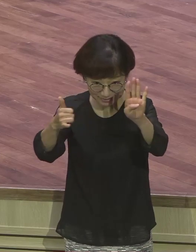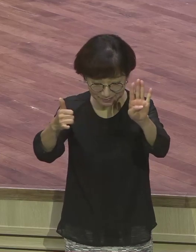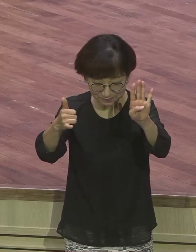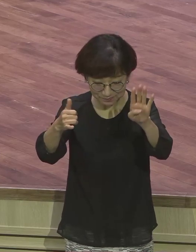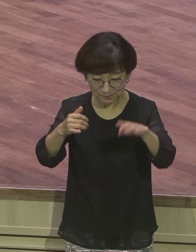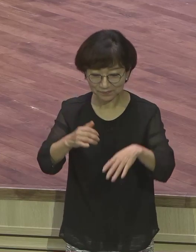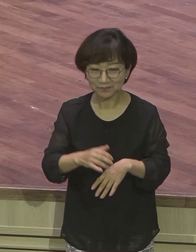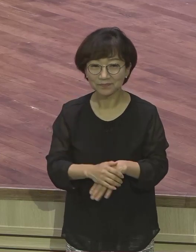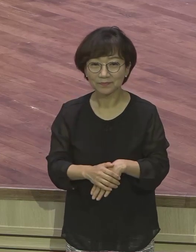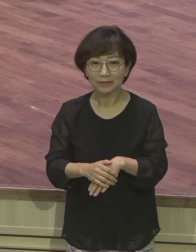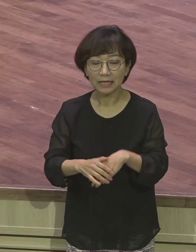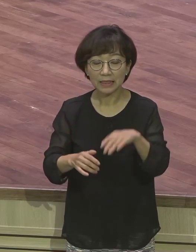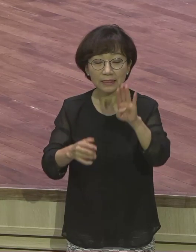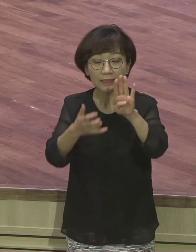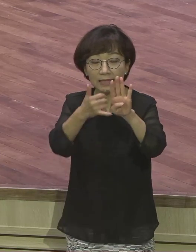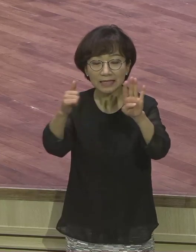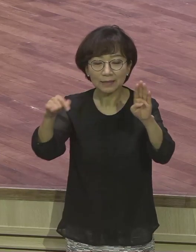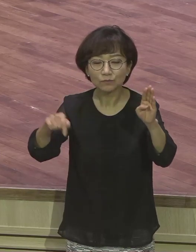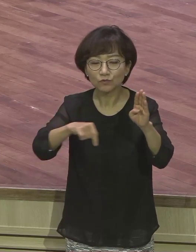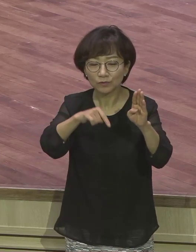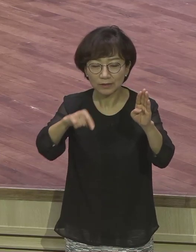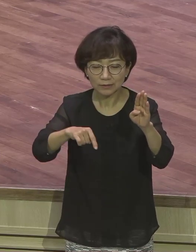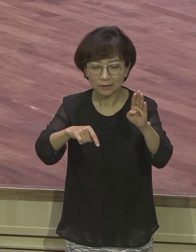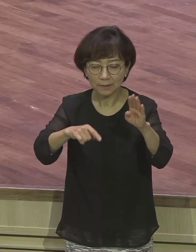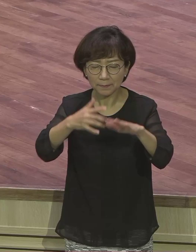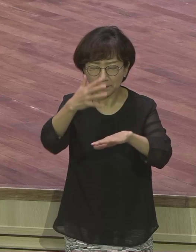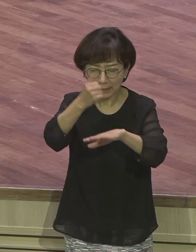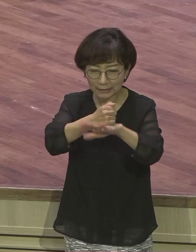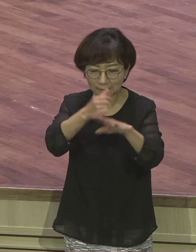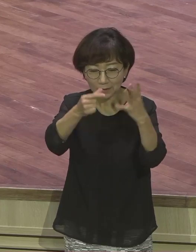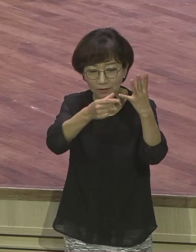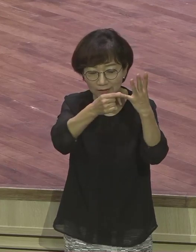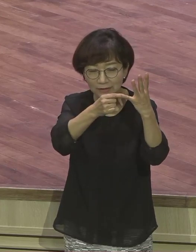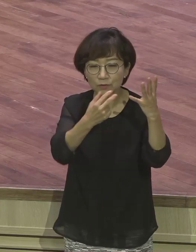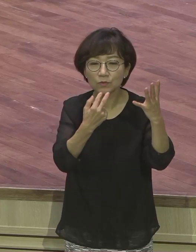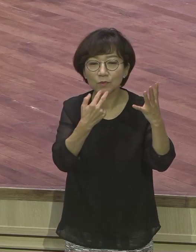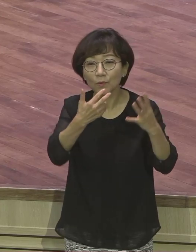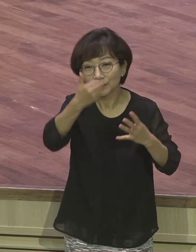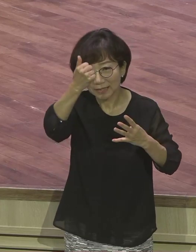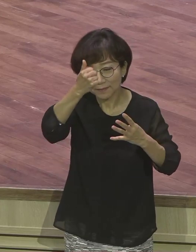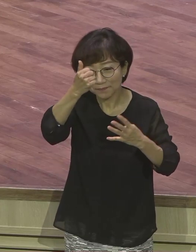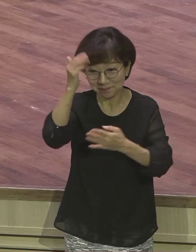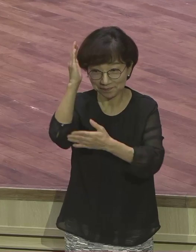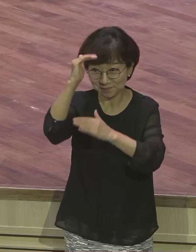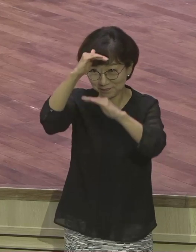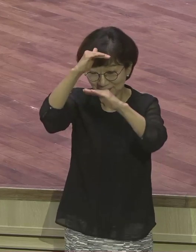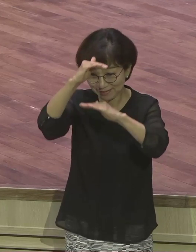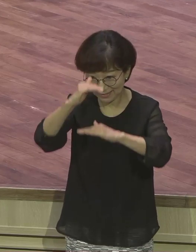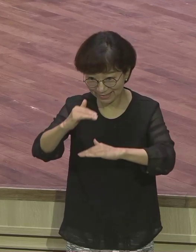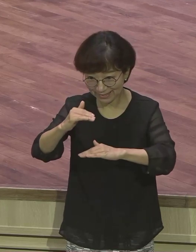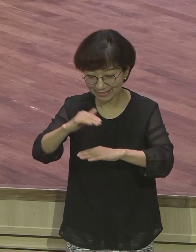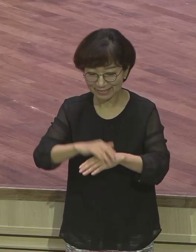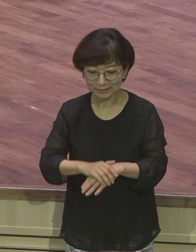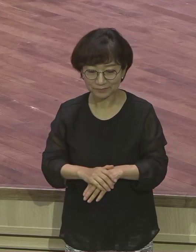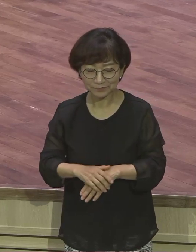사람 중에 마지막 요셉에 관한 그런 마지막 인물이죠. 이 말씀인데 요셉 하면 먼저 떠오르는